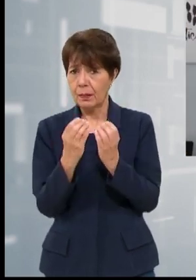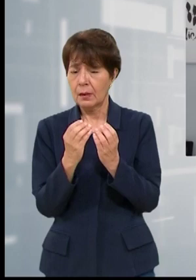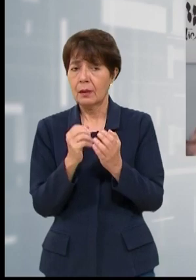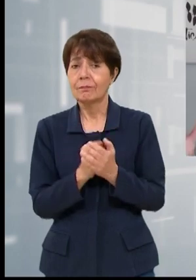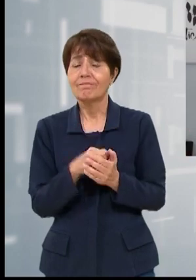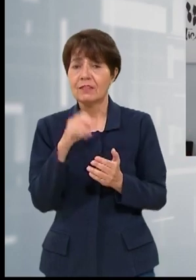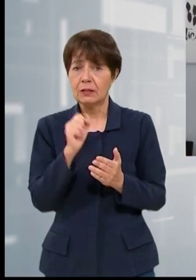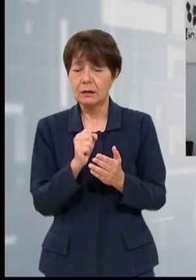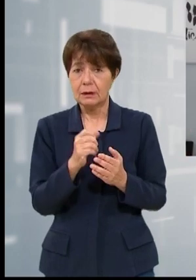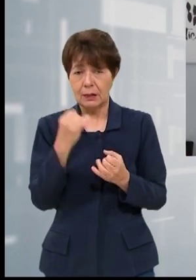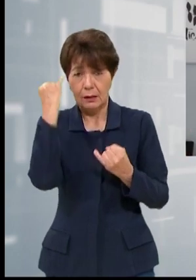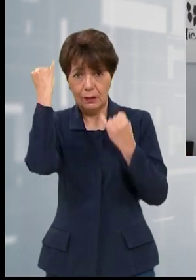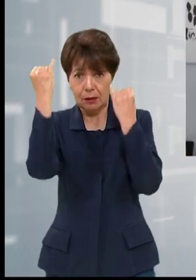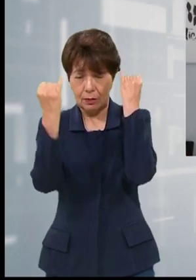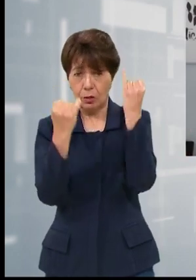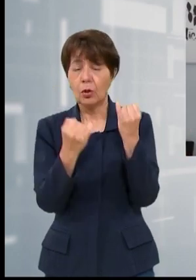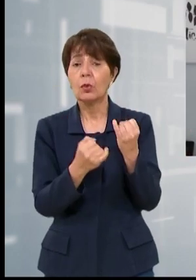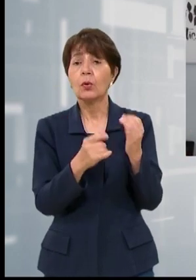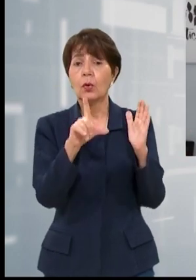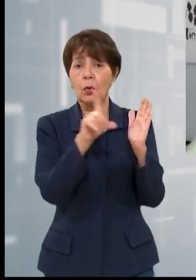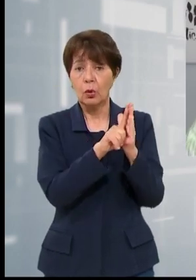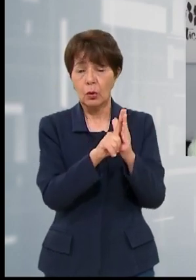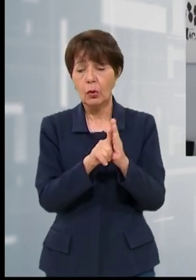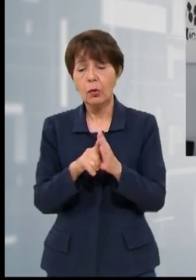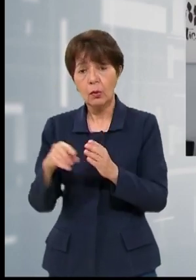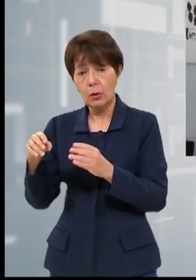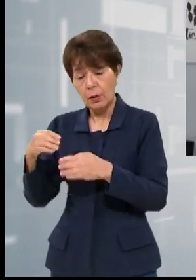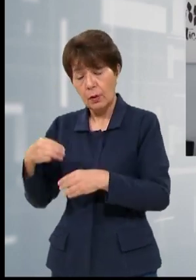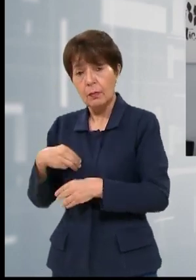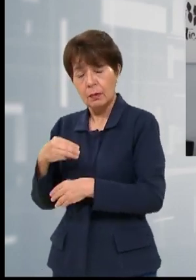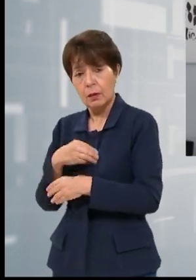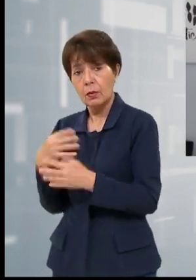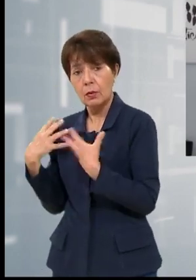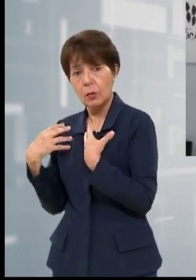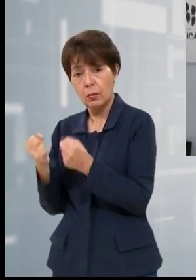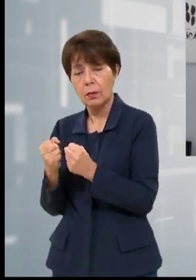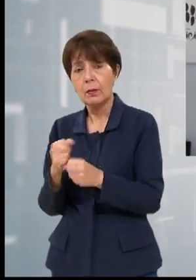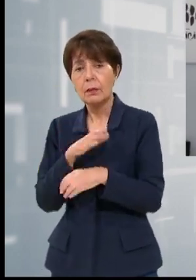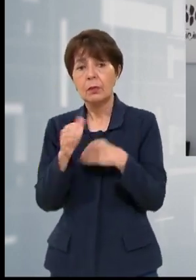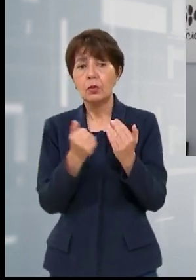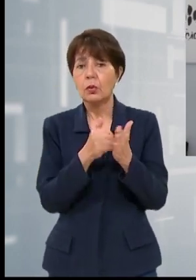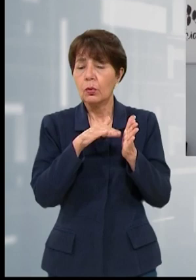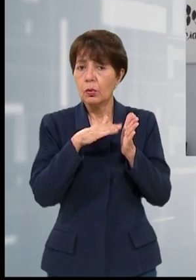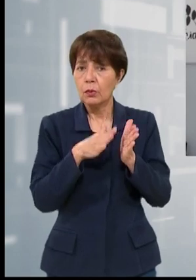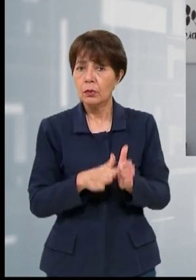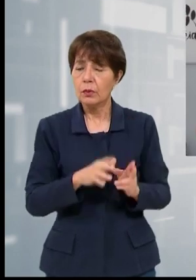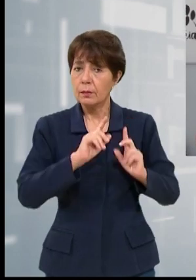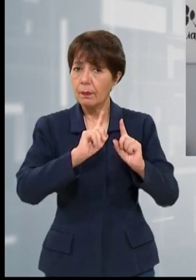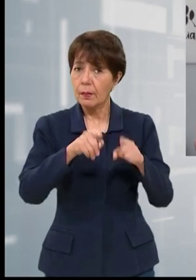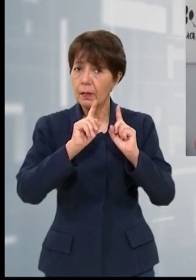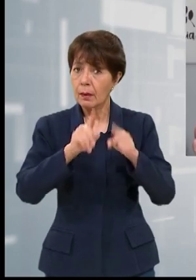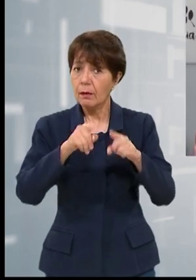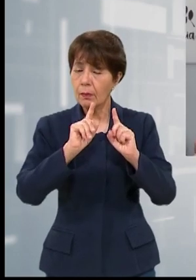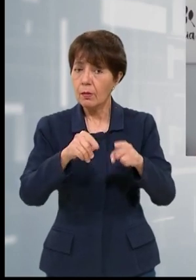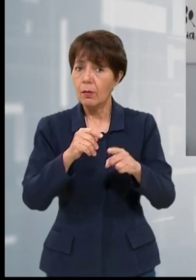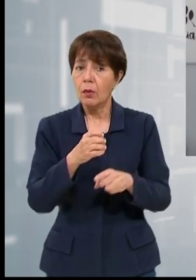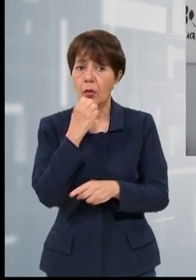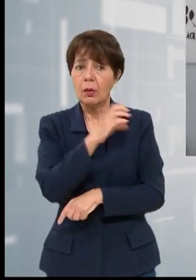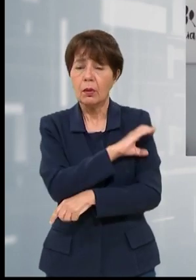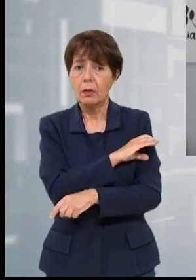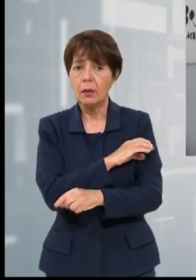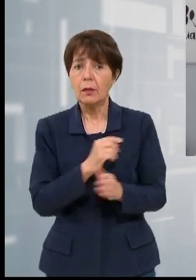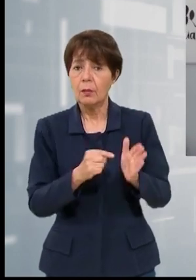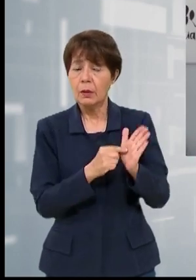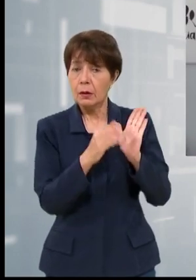política conjunta con la Secretaría de Salud también para que los estudiantes que regresan a clases presenciales regresen con el carnet de